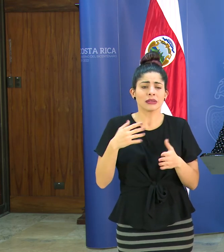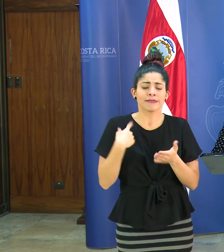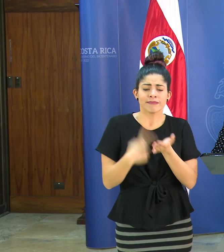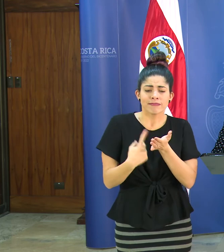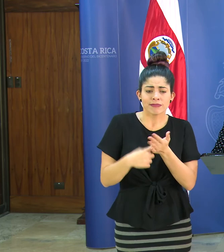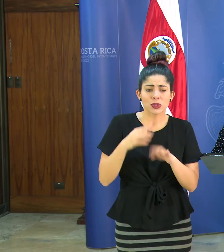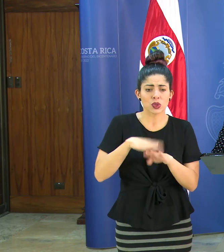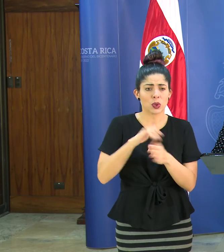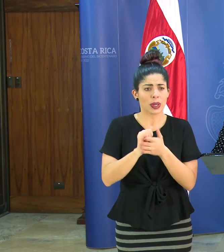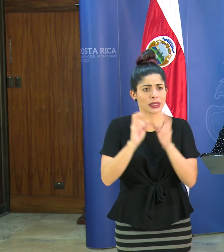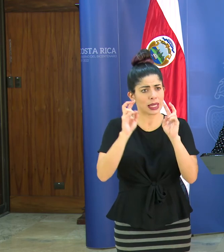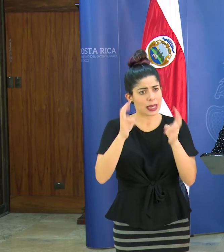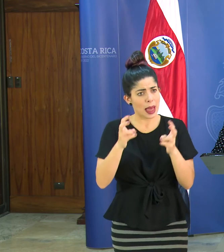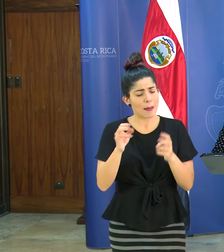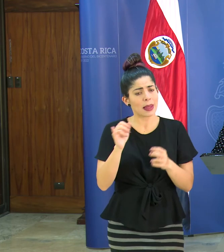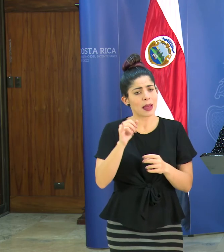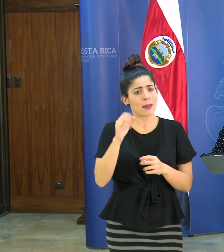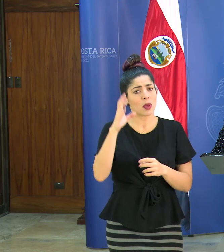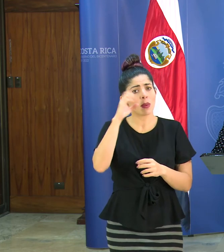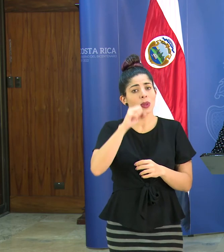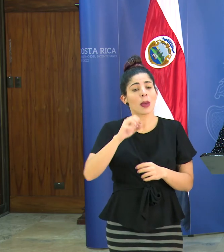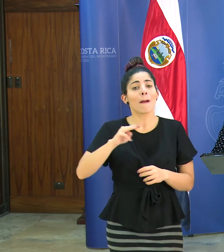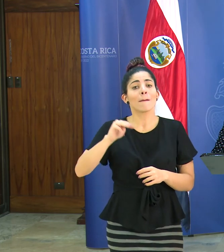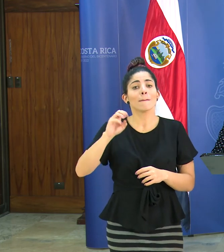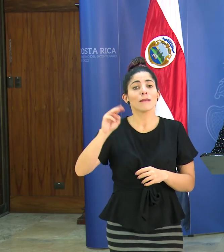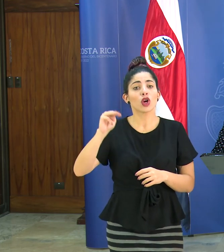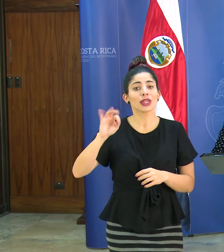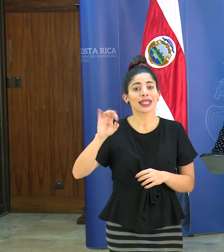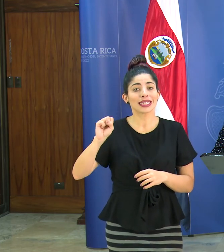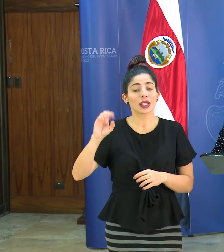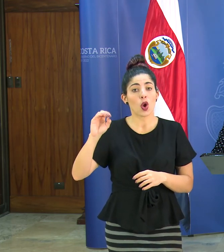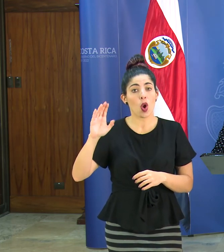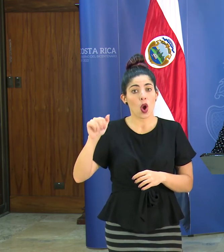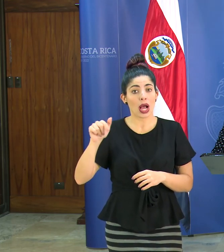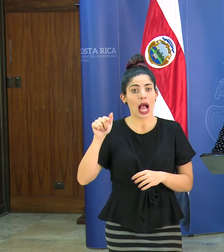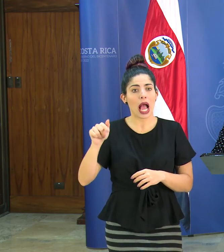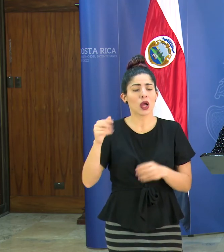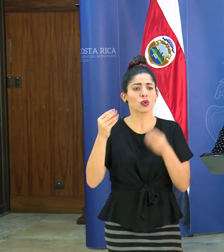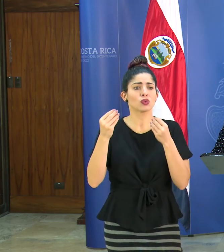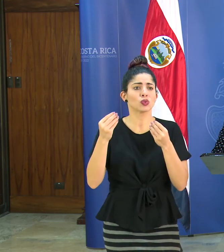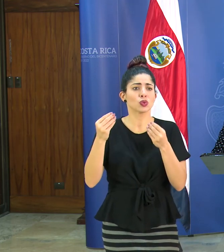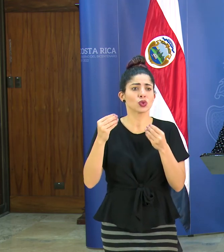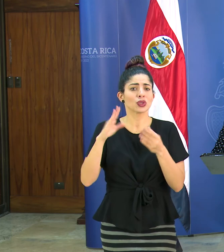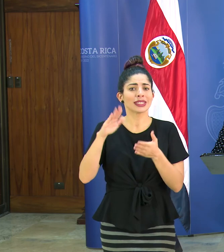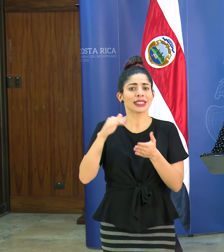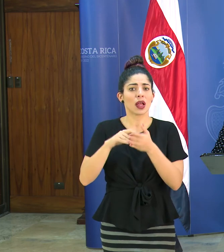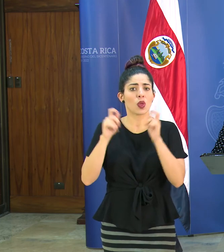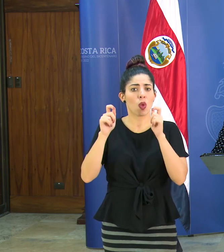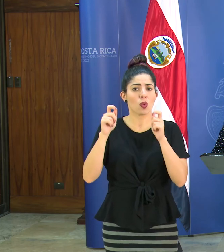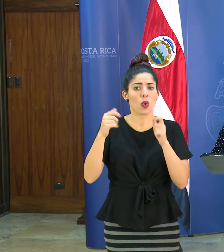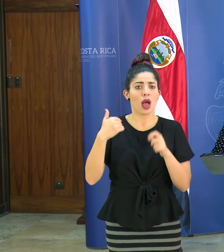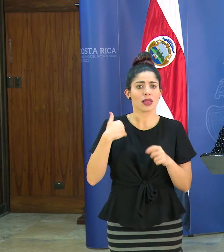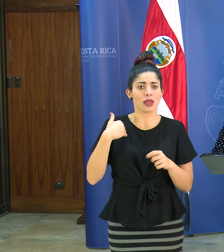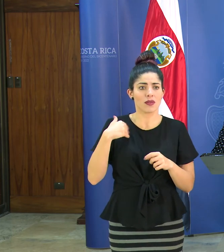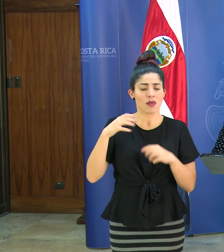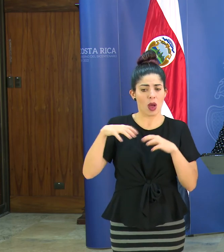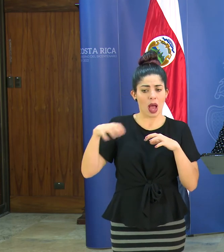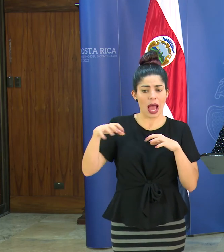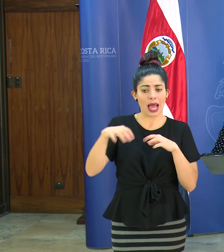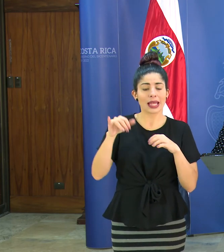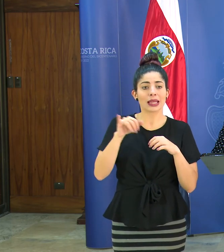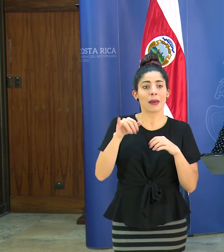sobre eso y sobre todo considerando que Montedioca es una de las zonas donde más centros educativos hay sobre todo también